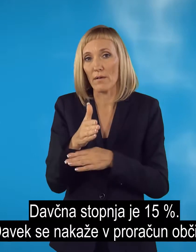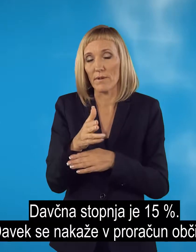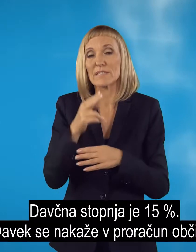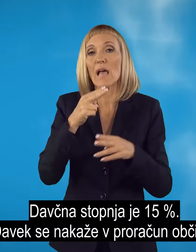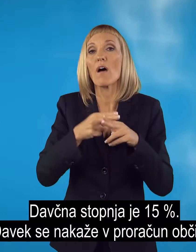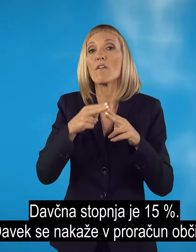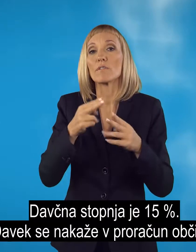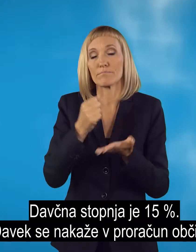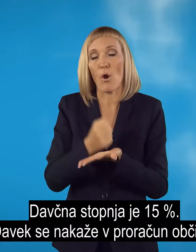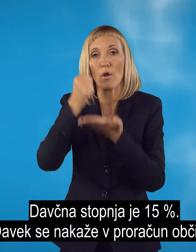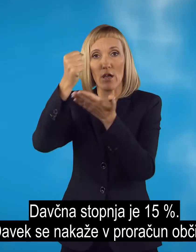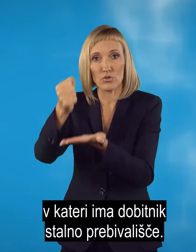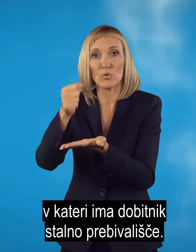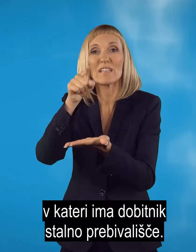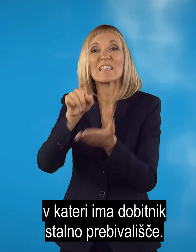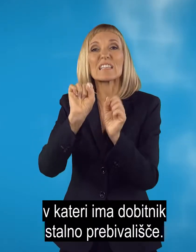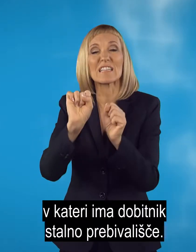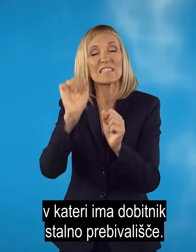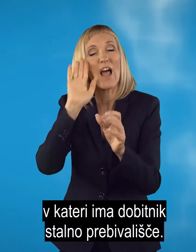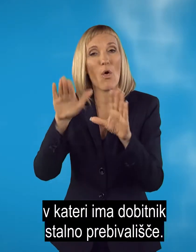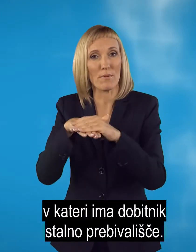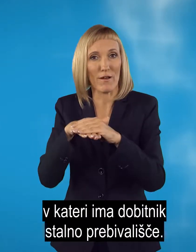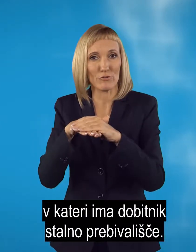proračun občine, v kateri ima dobitnik stalno prebivališče.